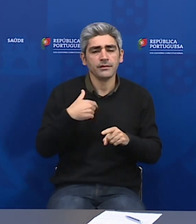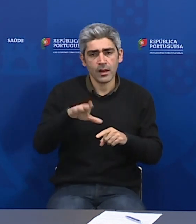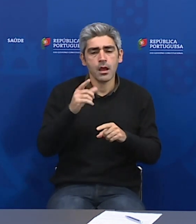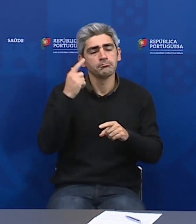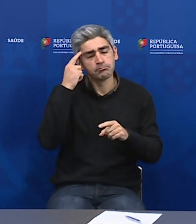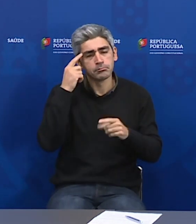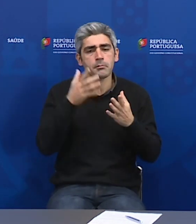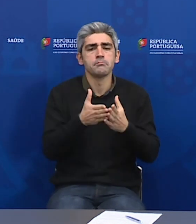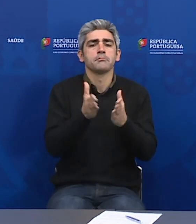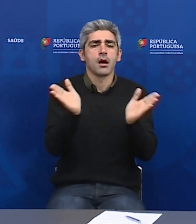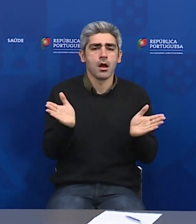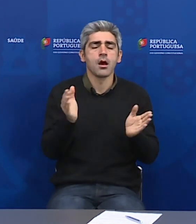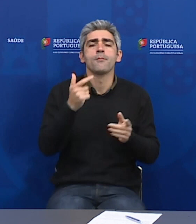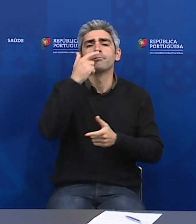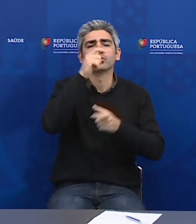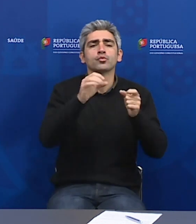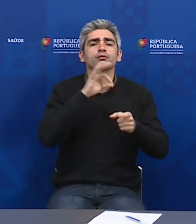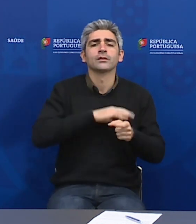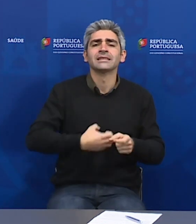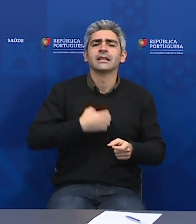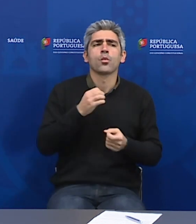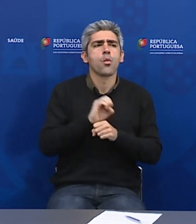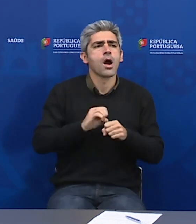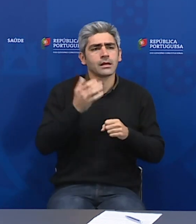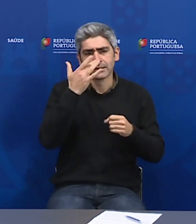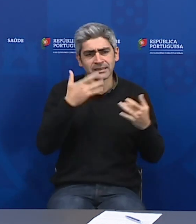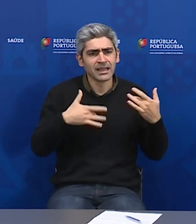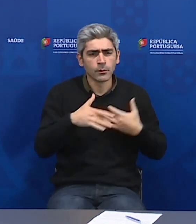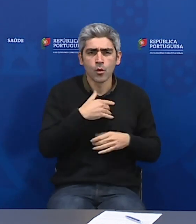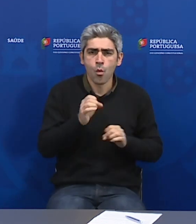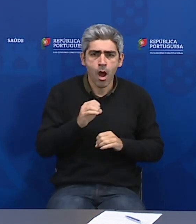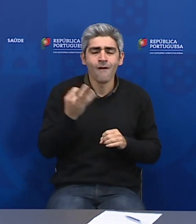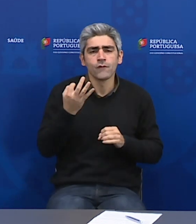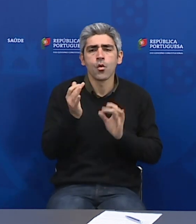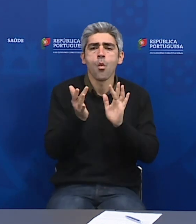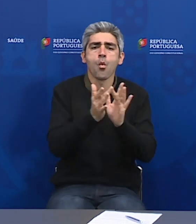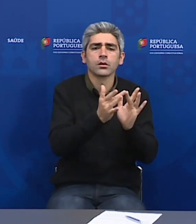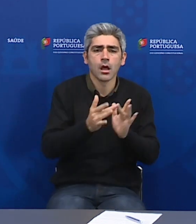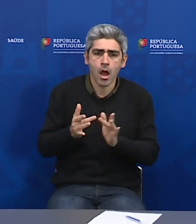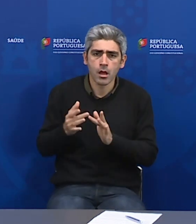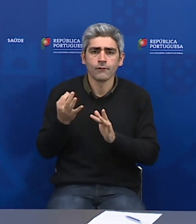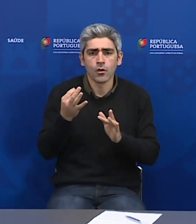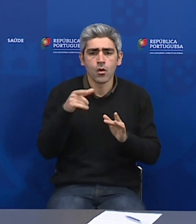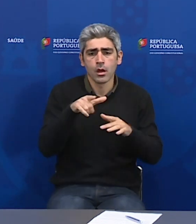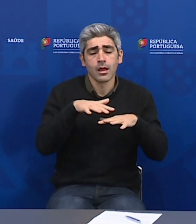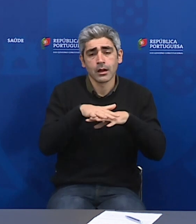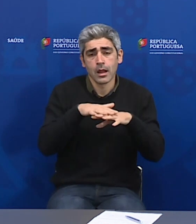para profissionais assintomáticos que, de uma forma ou de outra, possam ter tido contactos em cadeia com